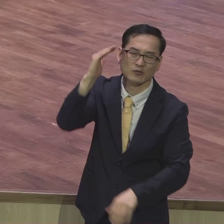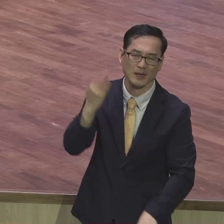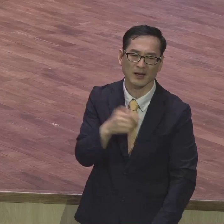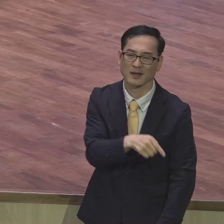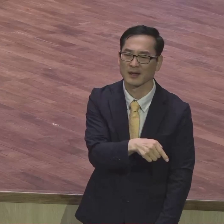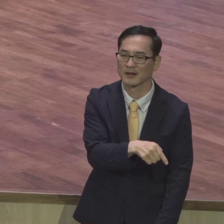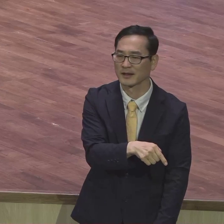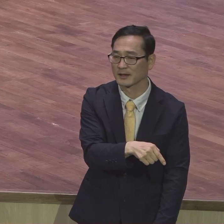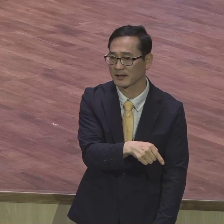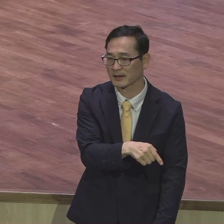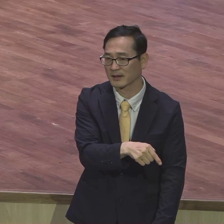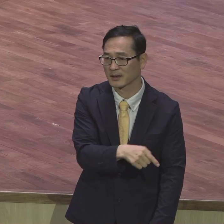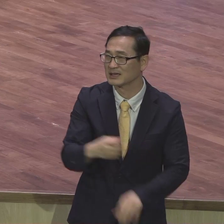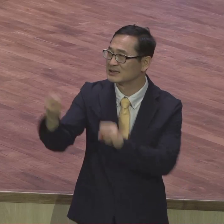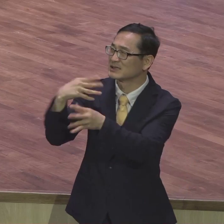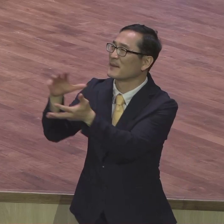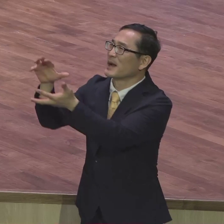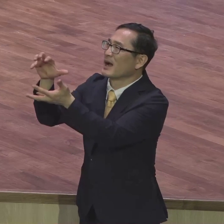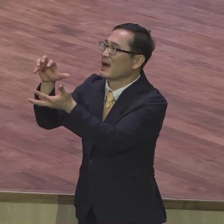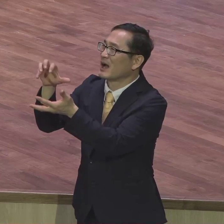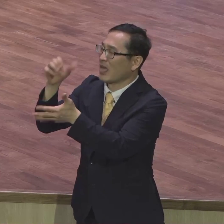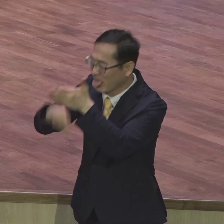응답받으려 변화가 직전에 또 당해요.